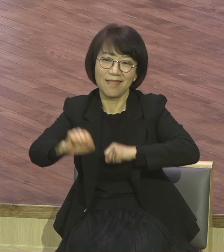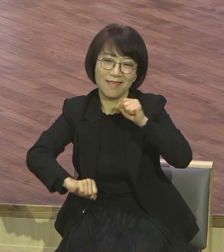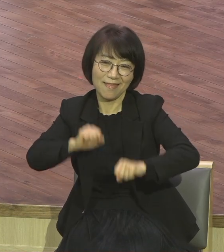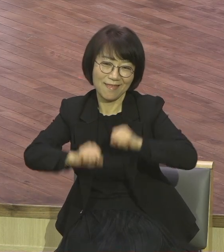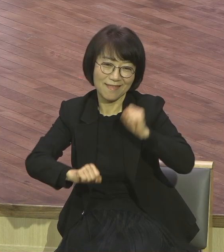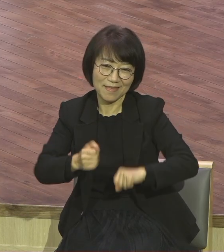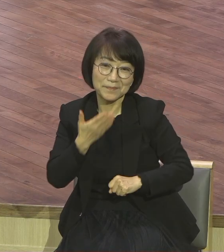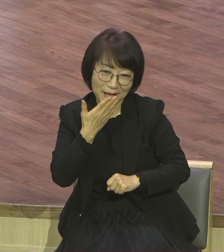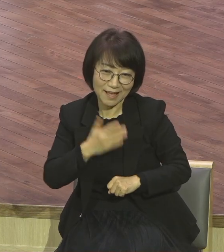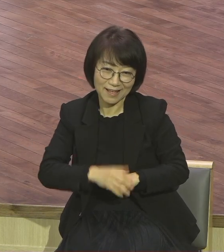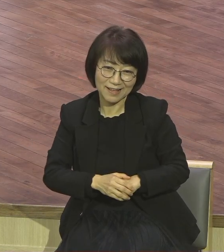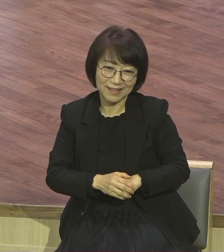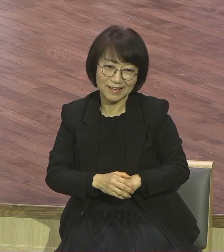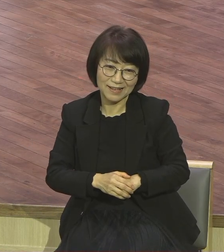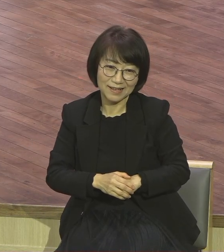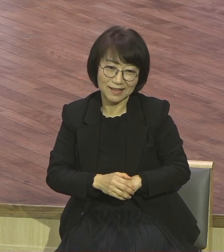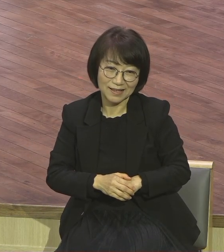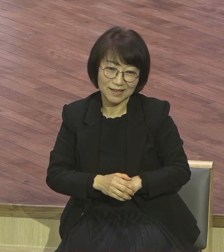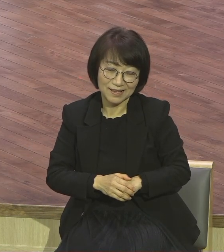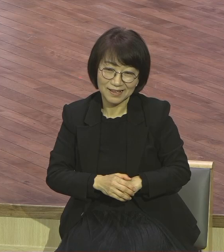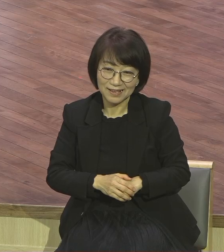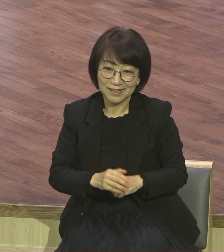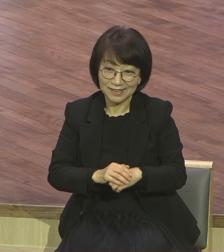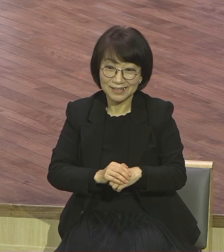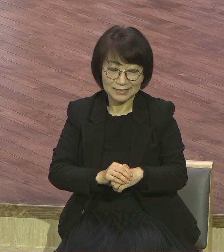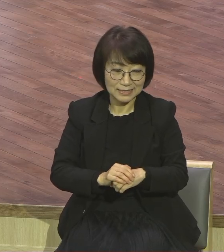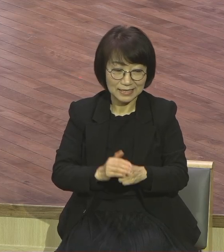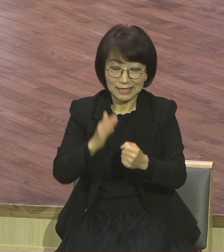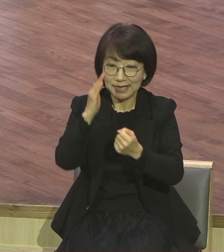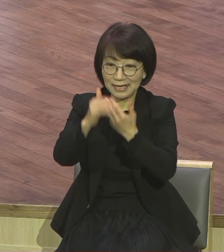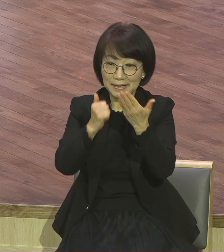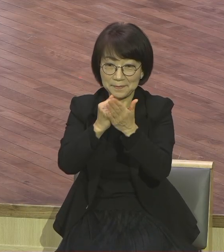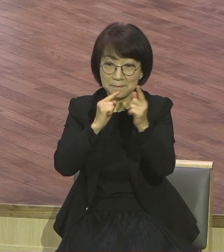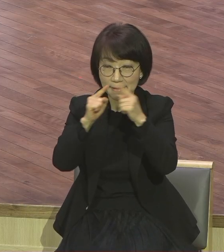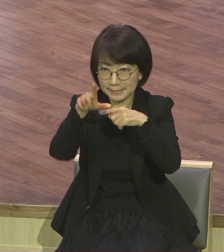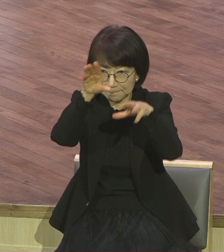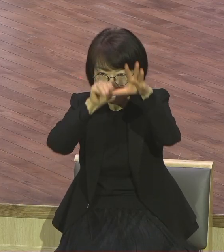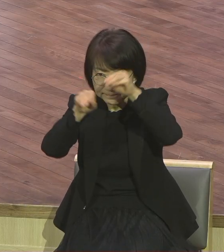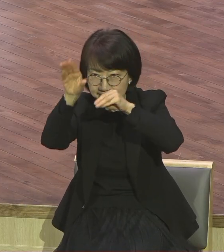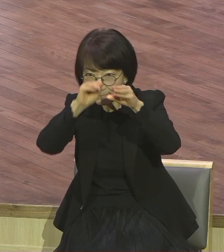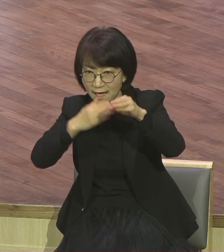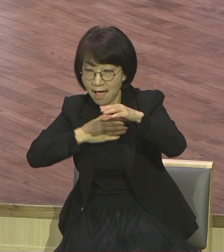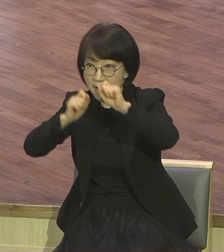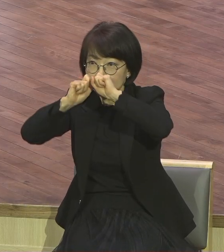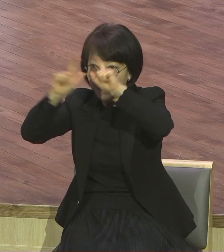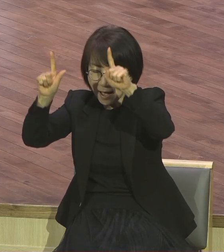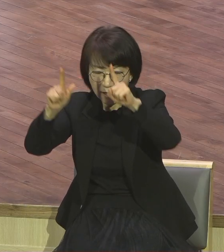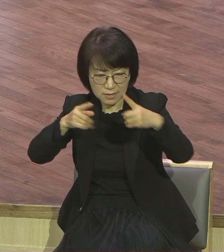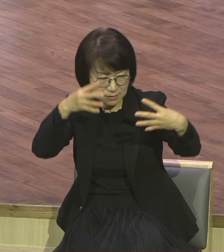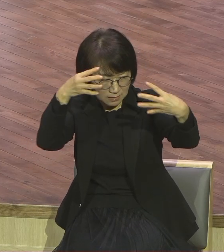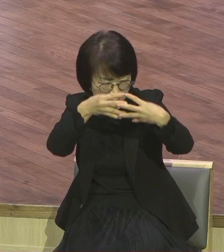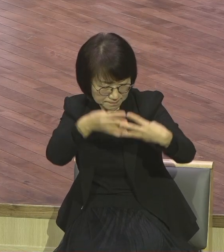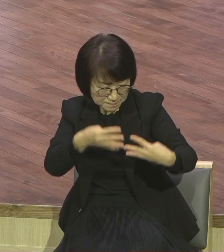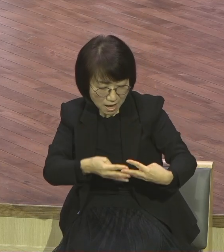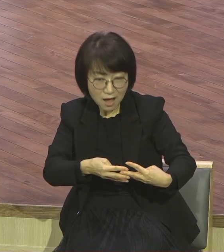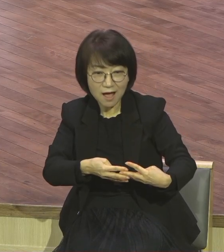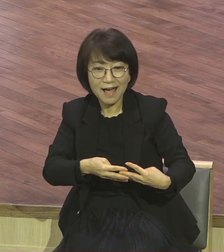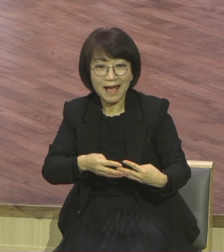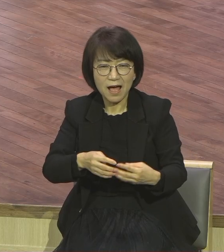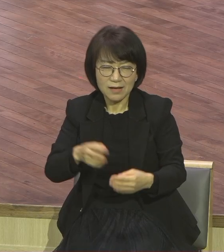내가 먼저 깨달아져야 행동이 나옵니다. 말씀을 듣고 깨닫고 적용하는 이런 여러 단계를 반복되면서 뭐가 됩니까? 영적